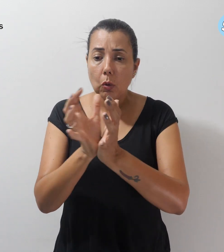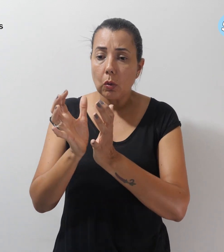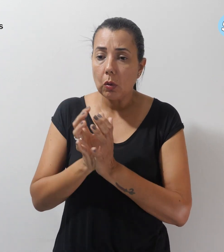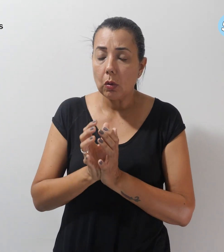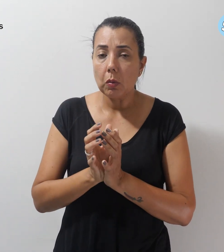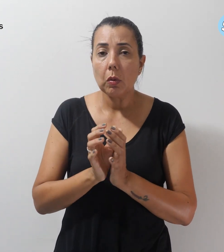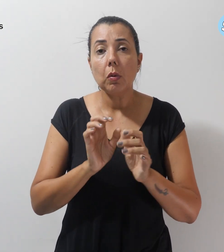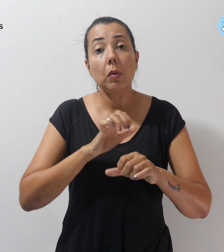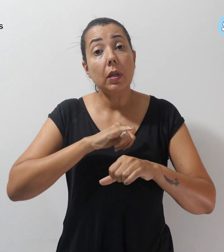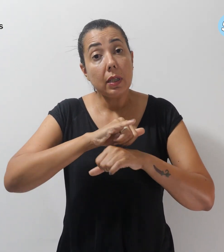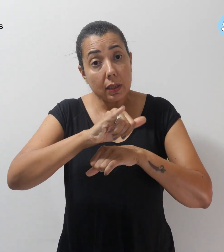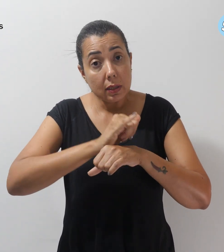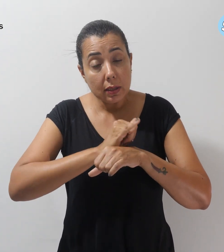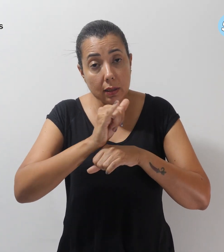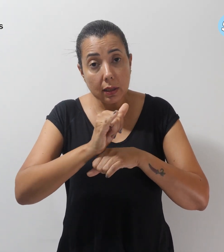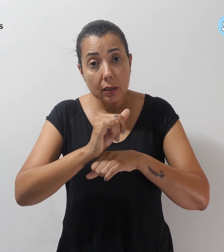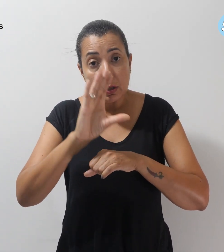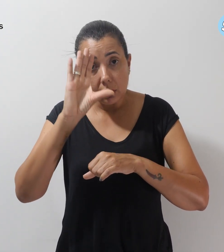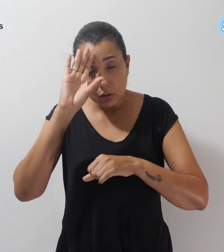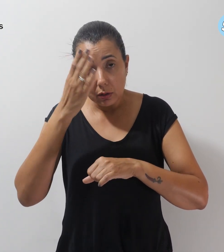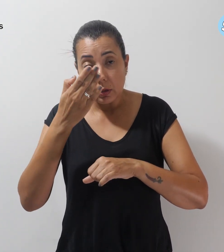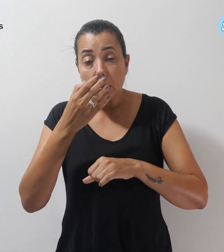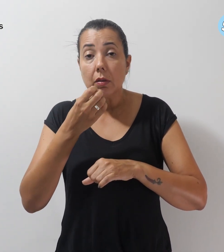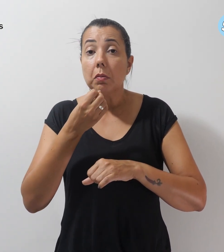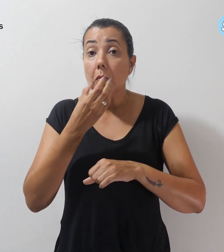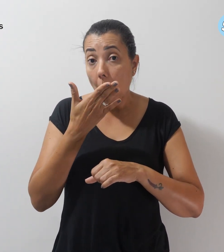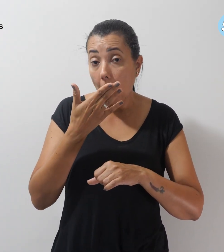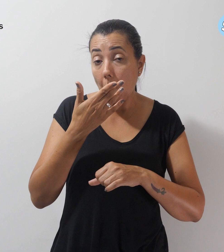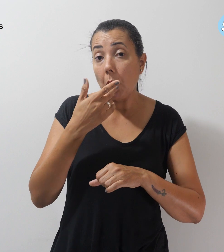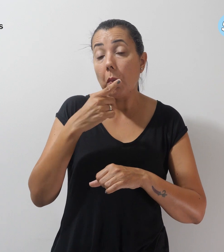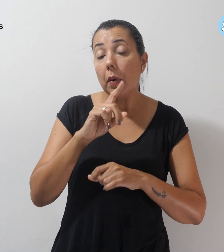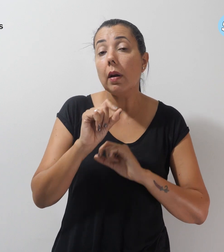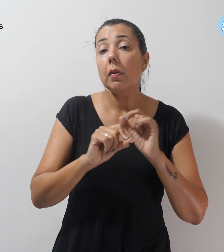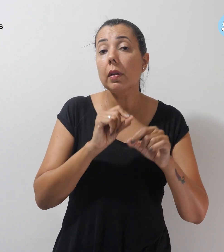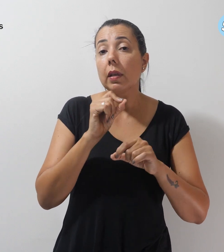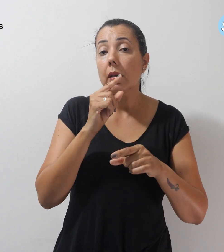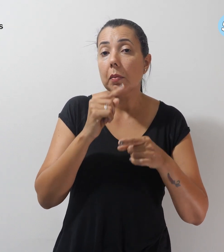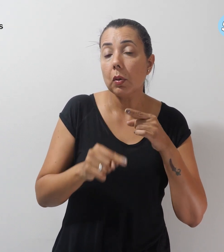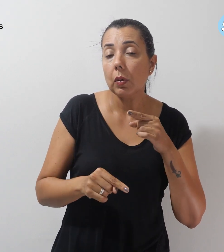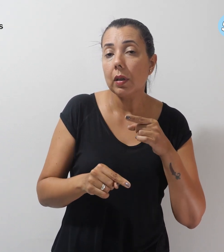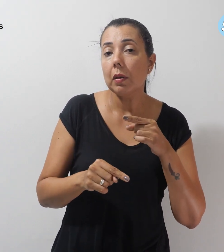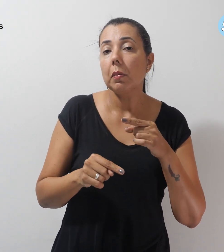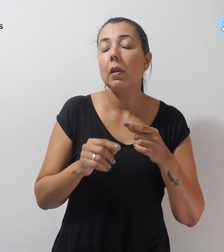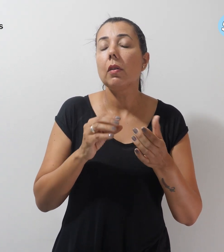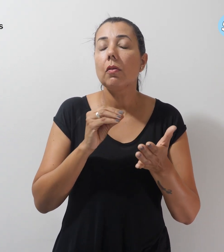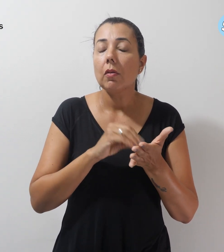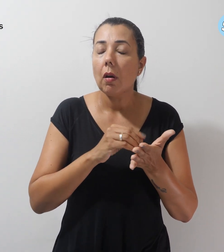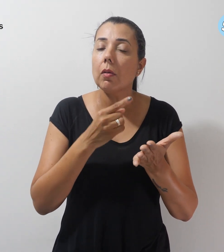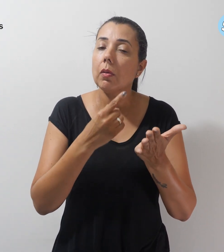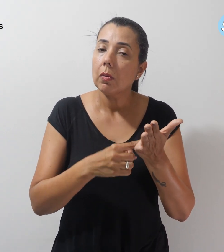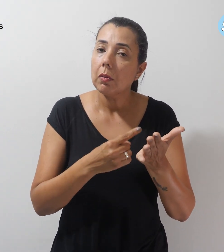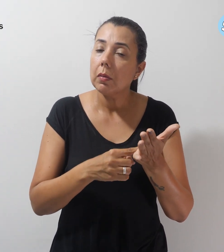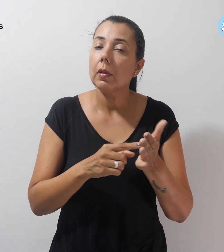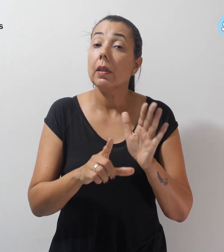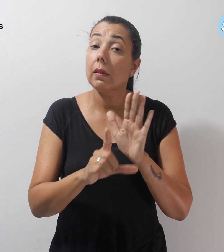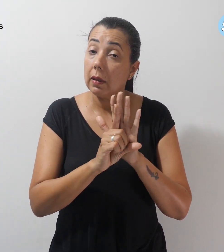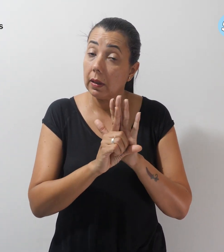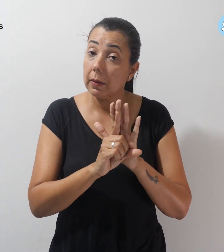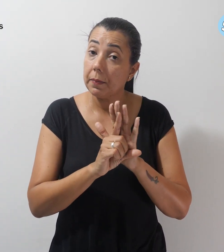estratégias e soluções legais que estanquem esse descumprimento. A audiência